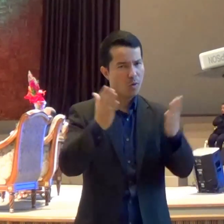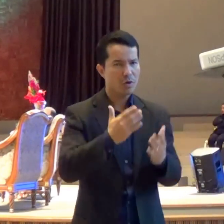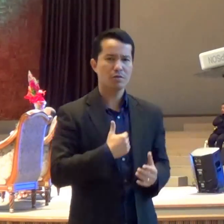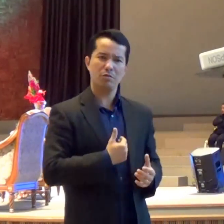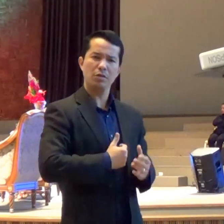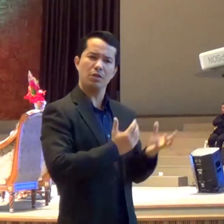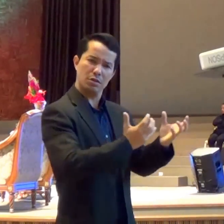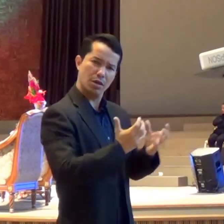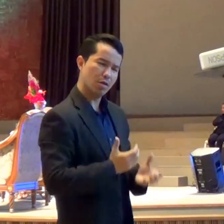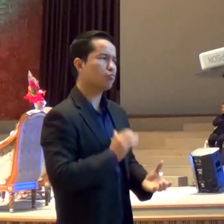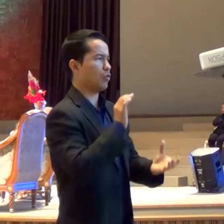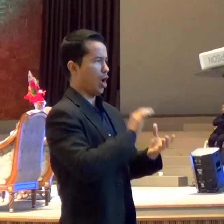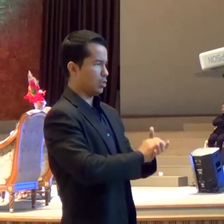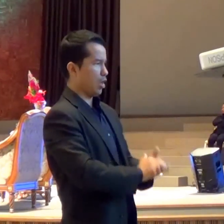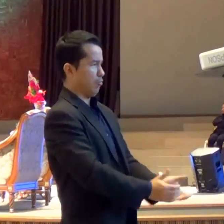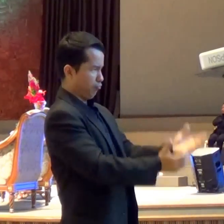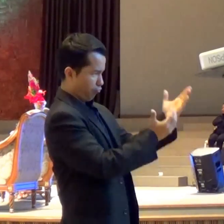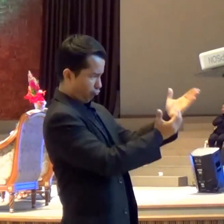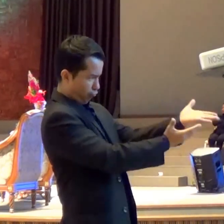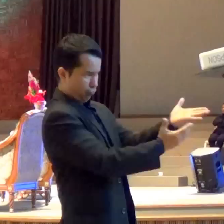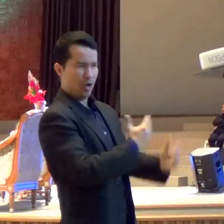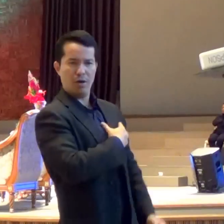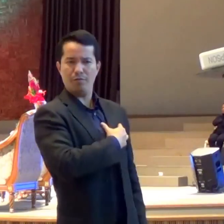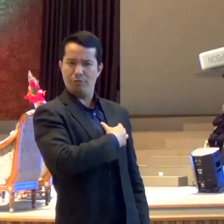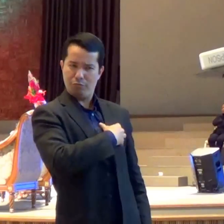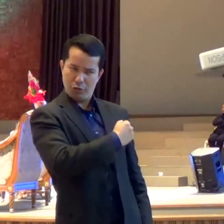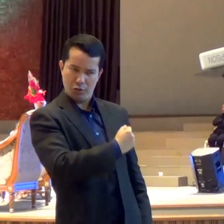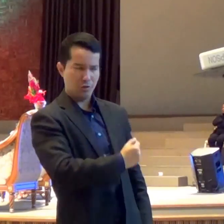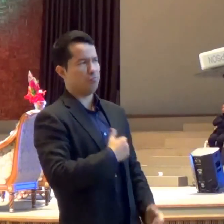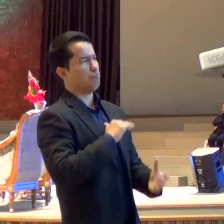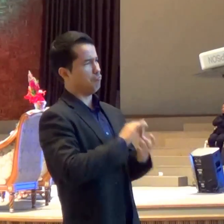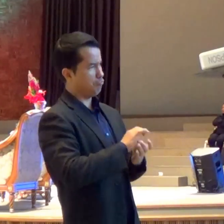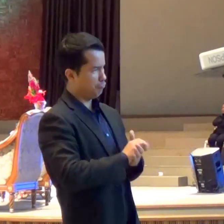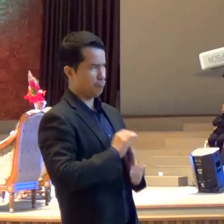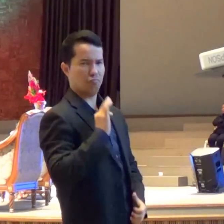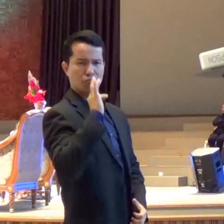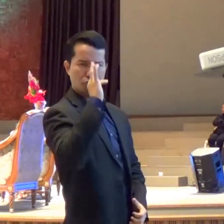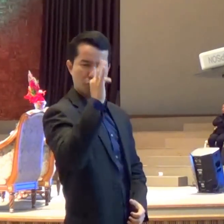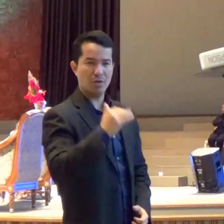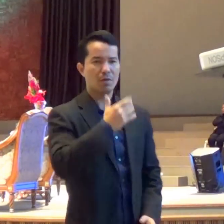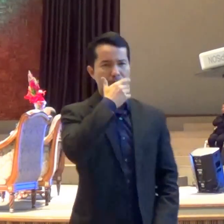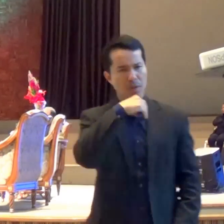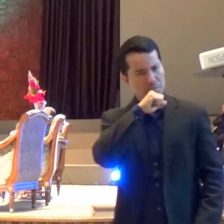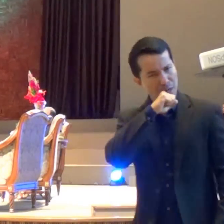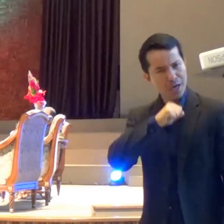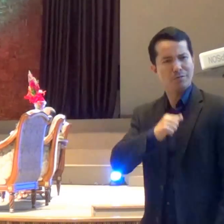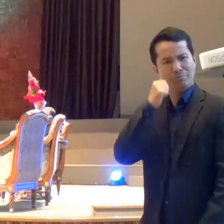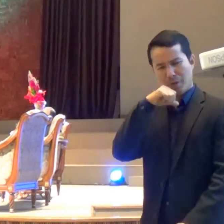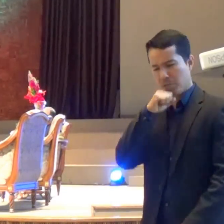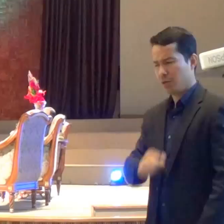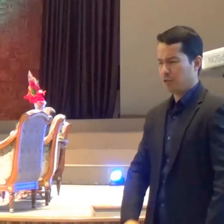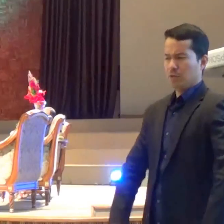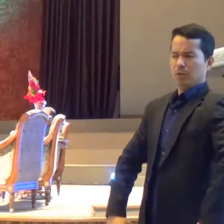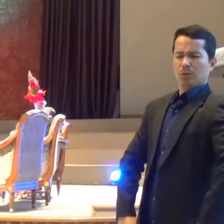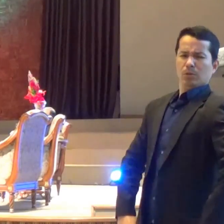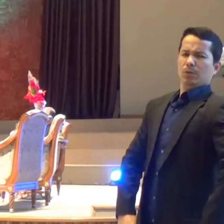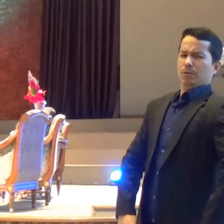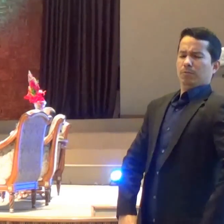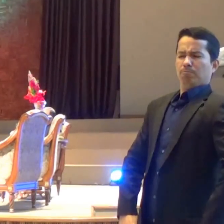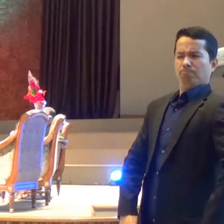Né Da Da sua filha Em casamento E está lá O pai do moço Está lá A mãe Está lá O pai da moça